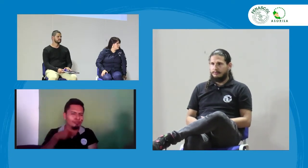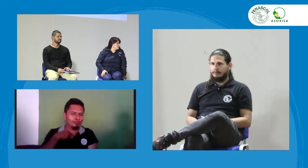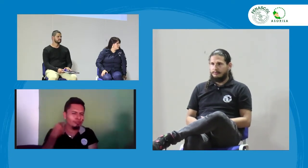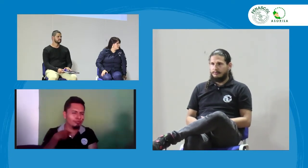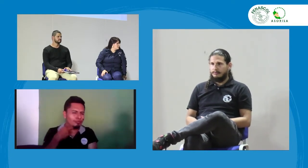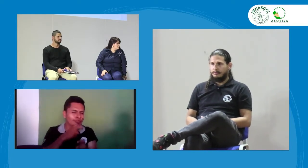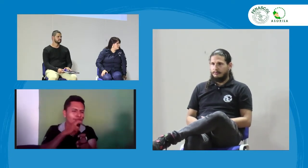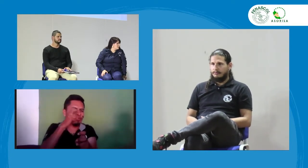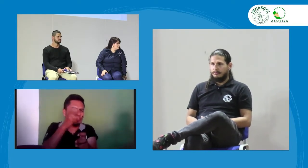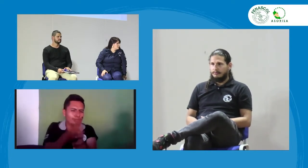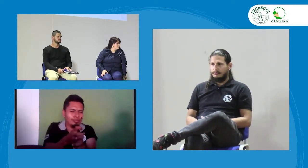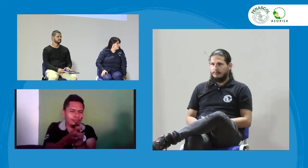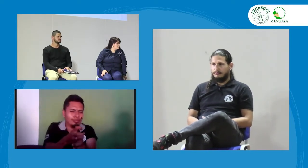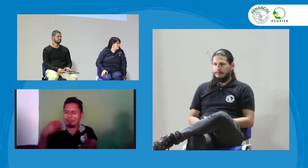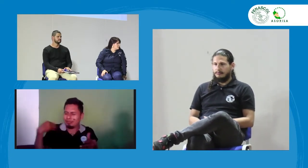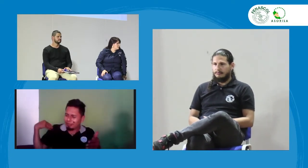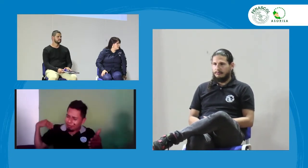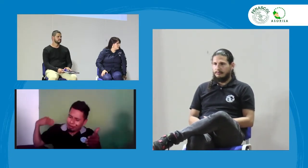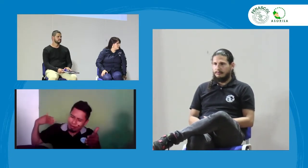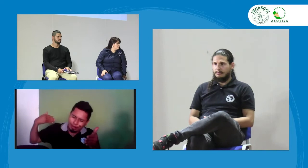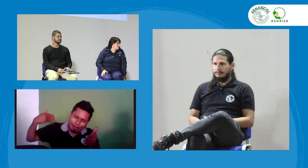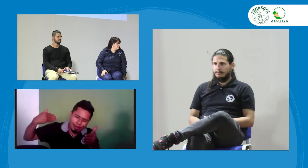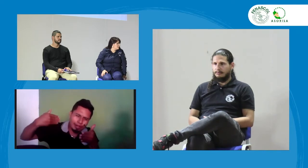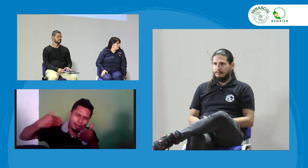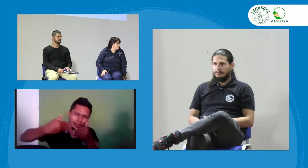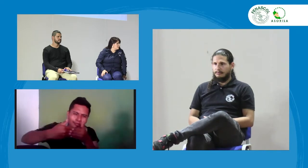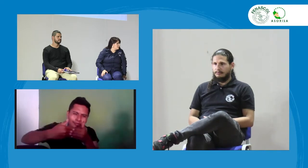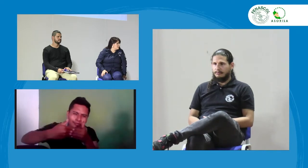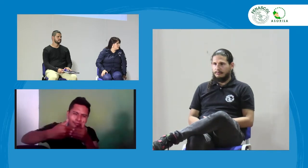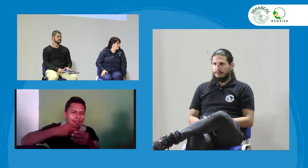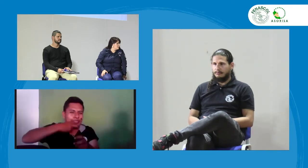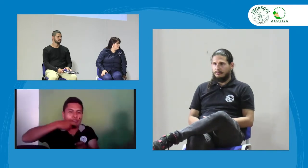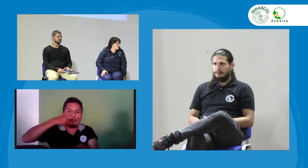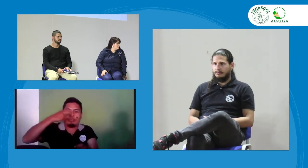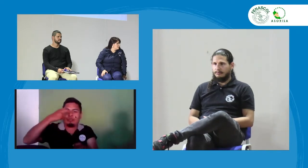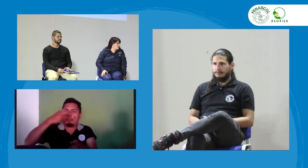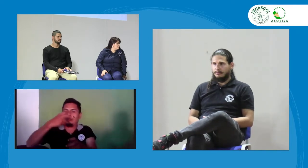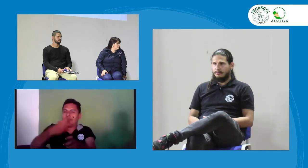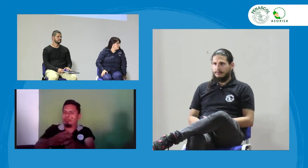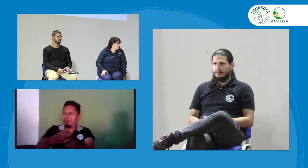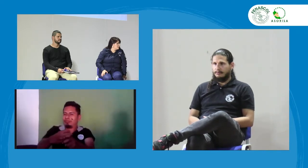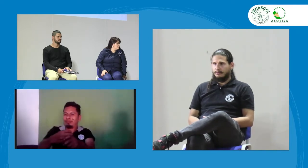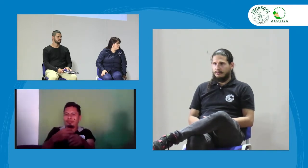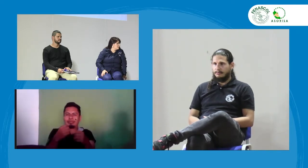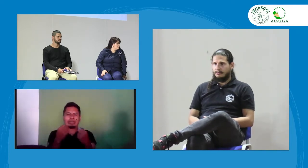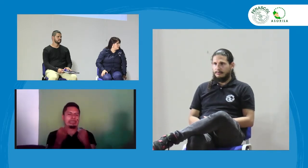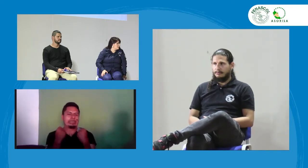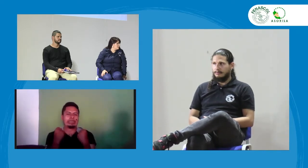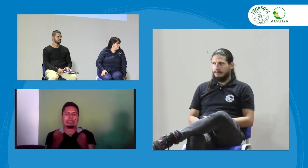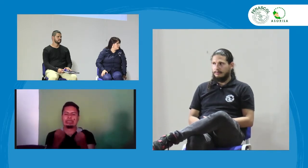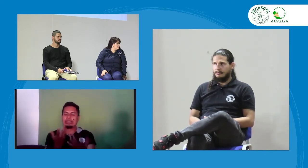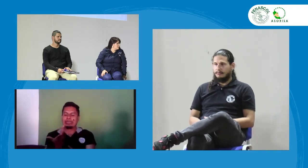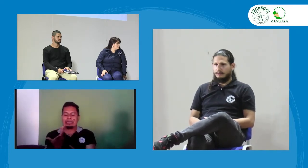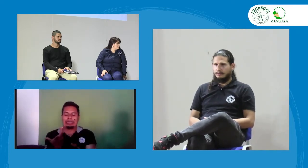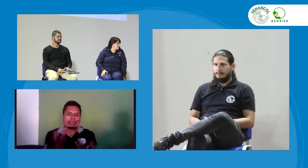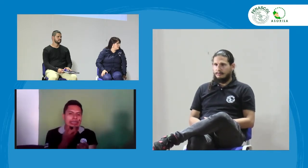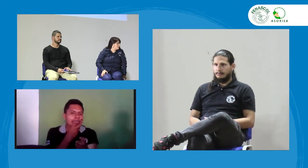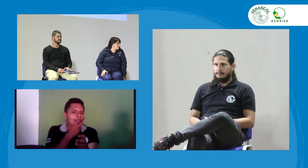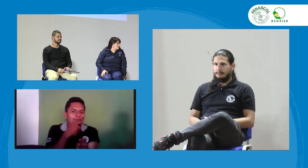incidencia. Y que a veces es muy difícil y esa incidencia ha sido, por decirlo así, perdida porque